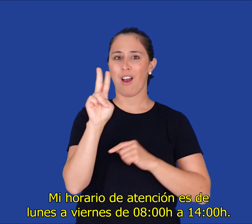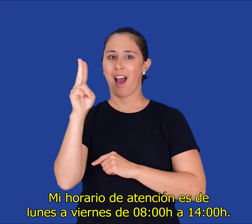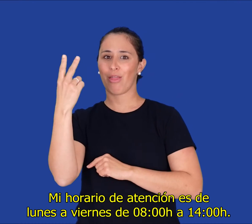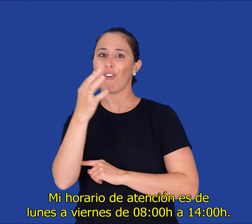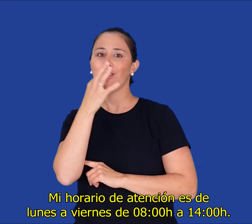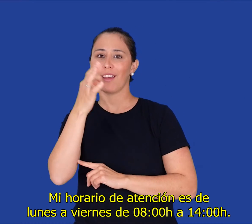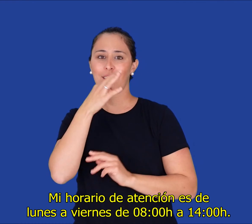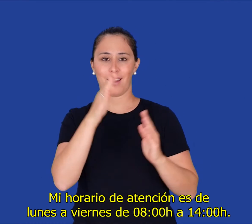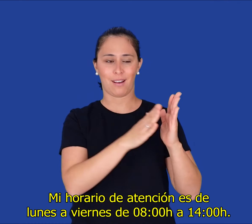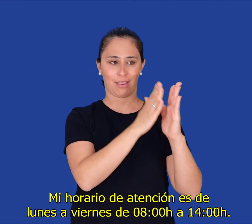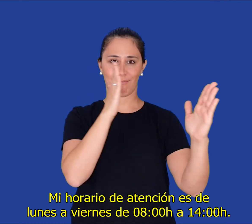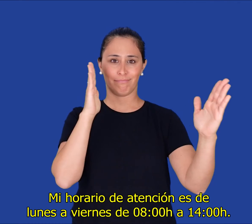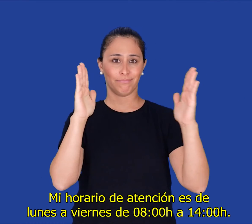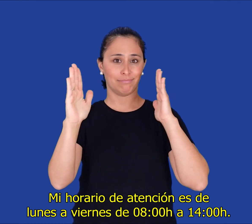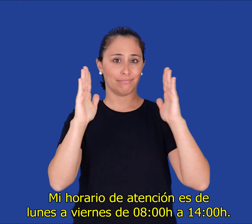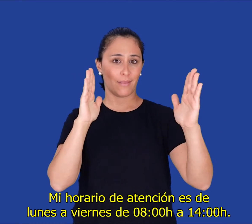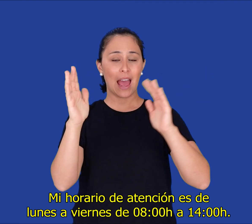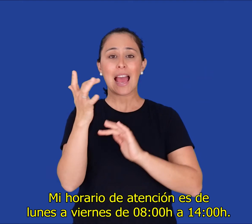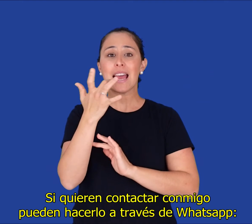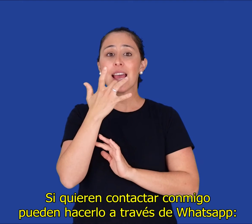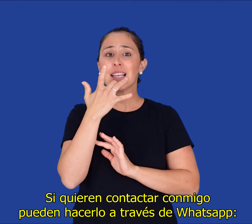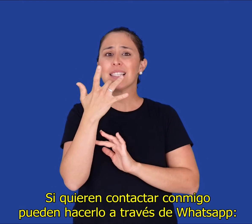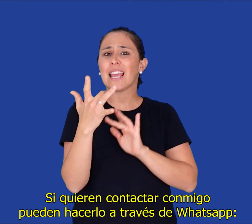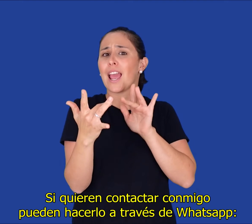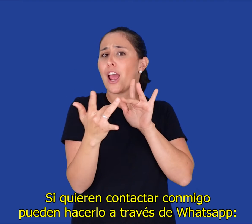vidasor.gc-fasican.org,